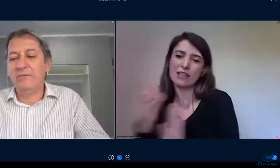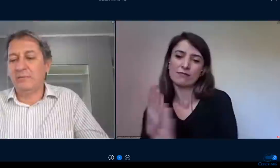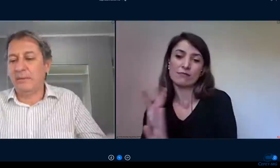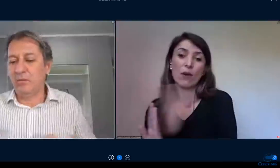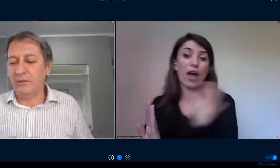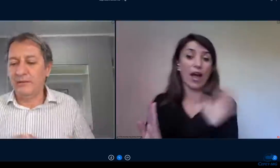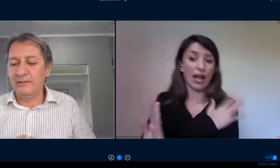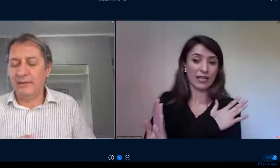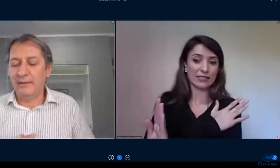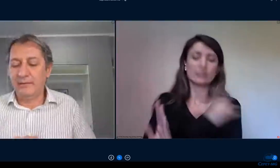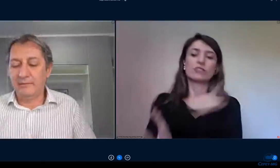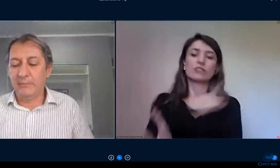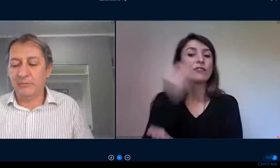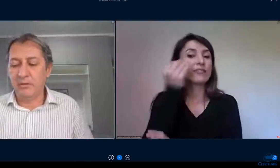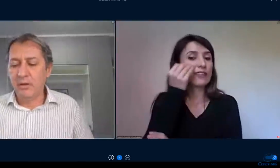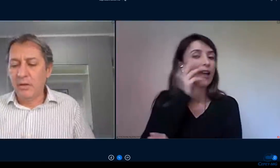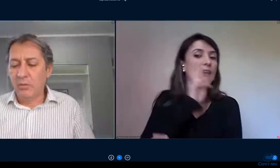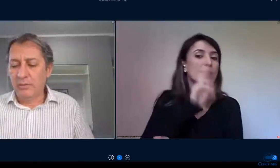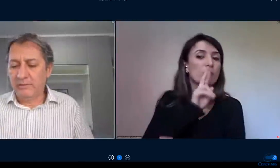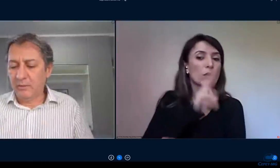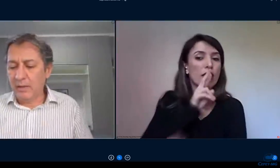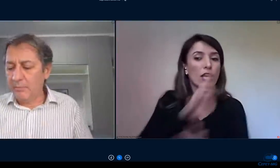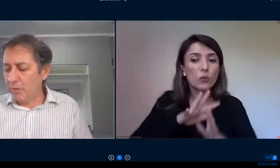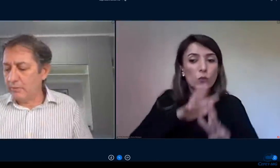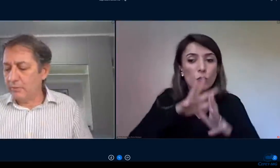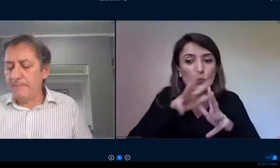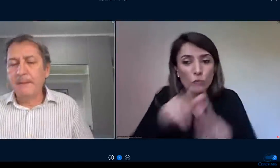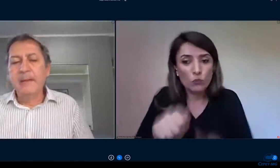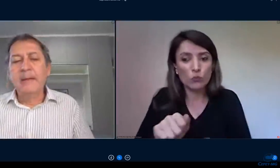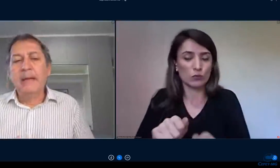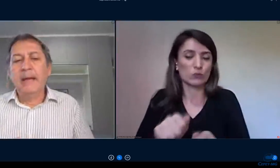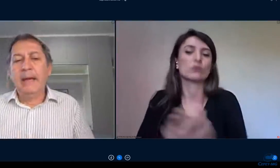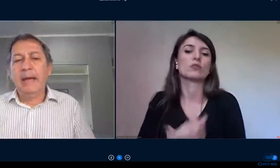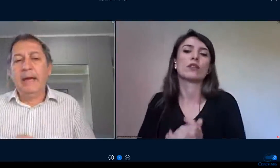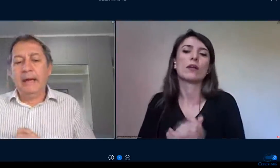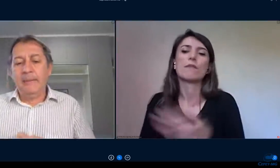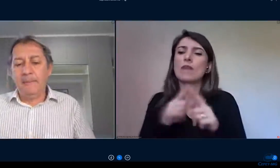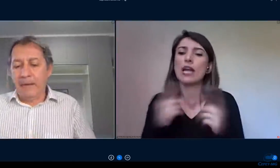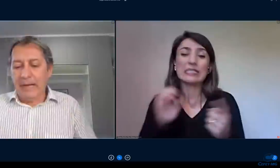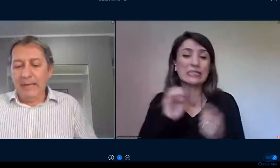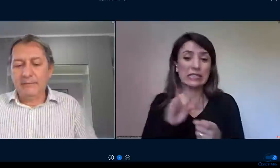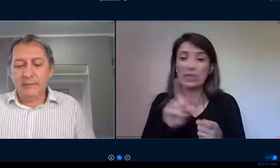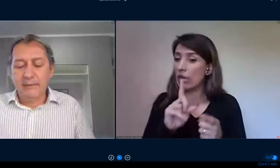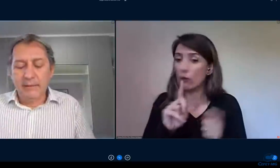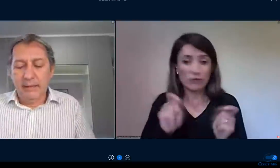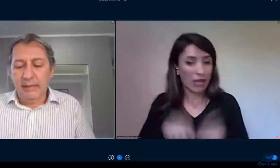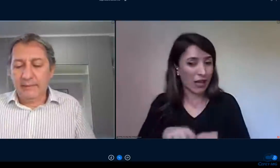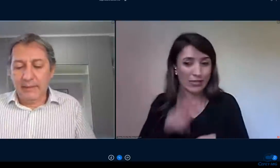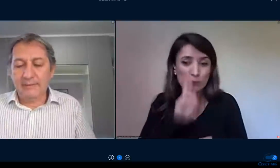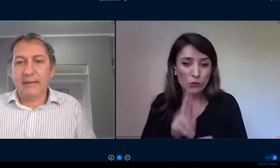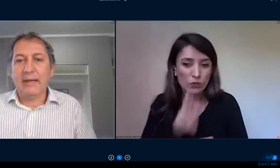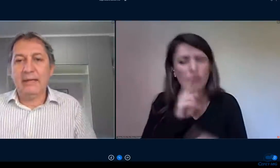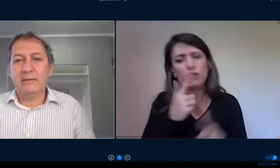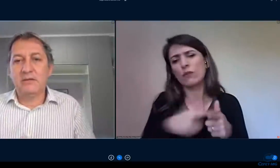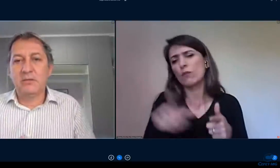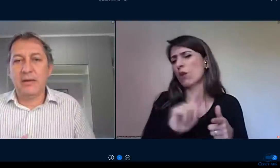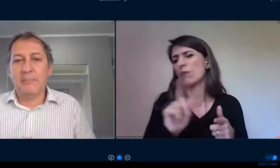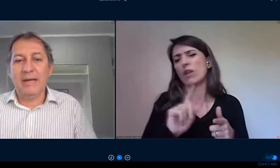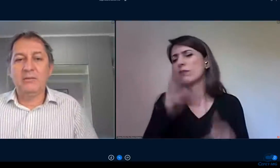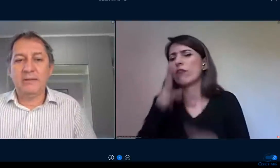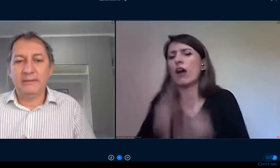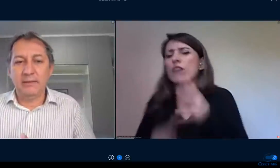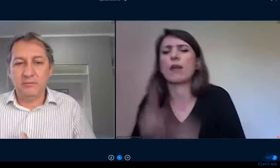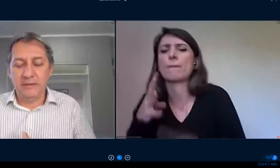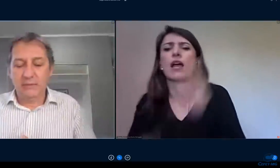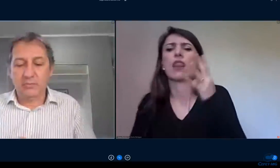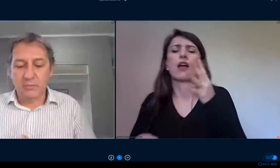impeditivas para que nós iniciemos o ensino remoto mas ter essa clareza de que o